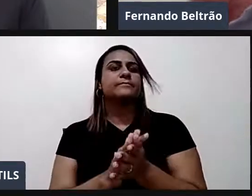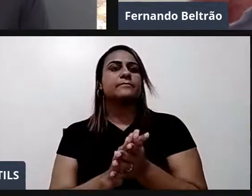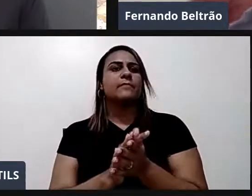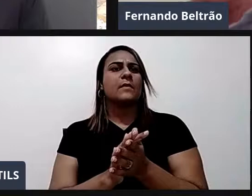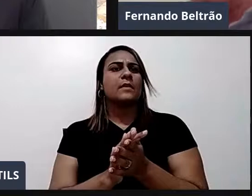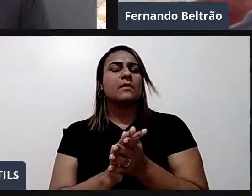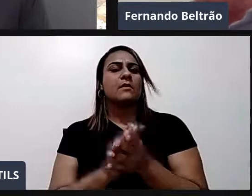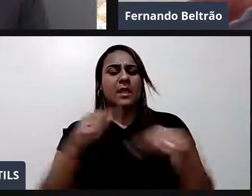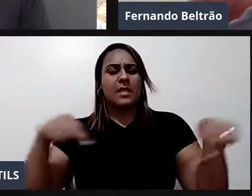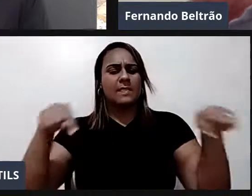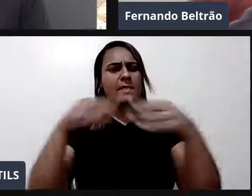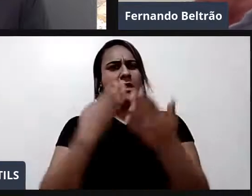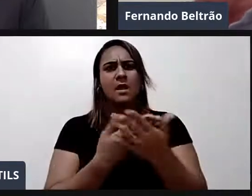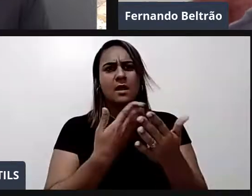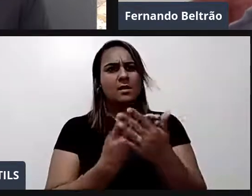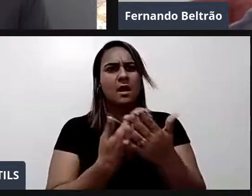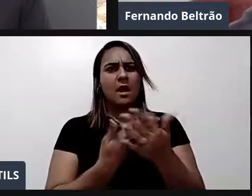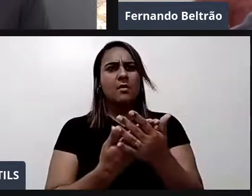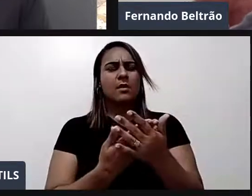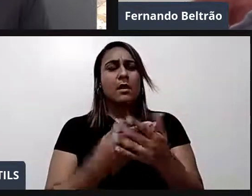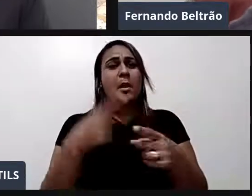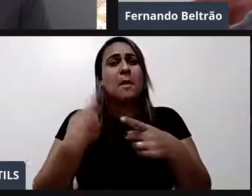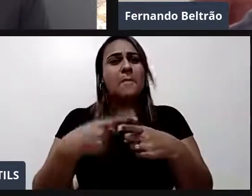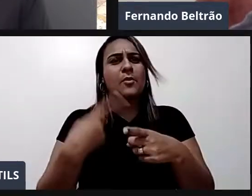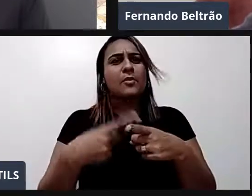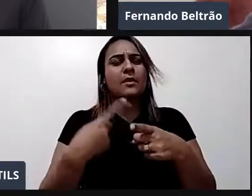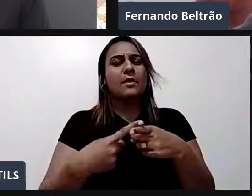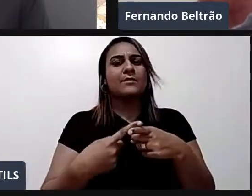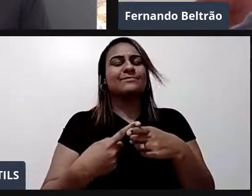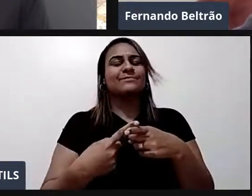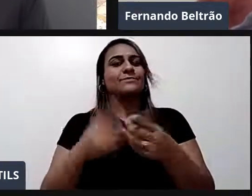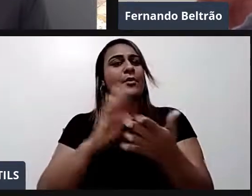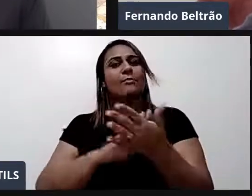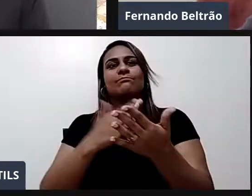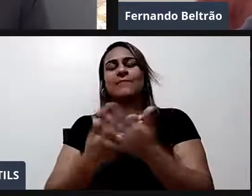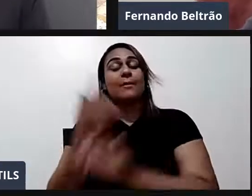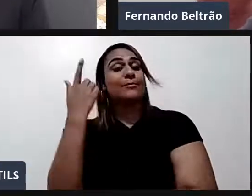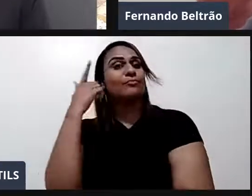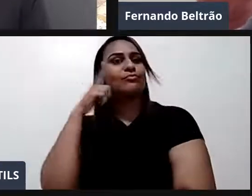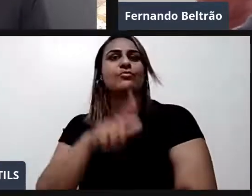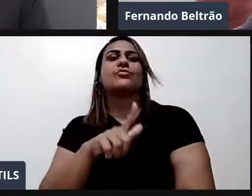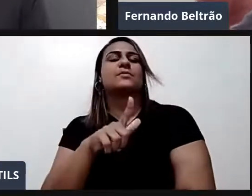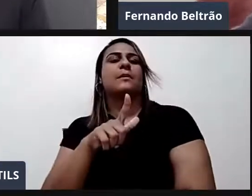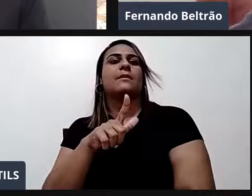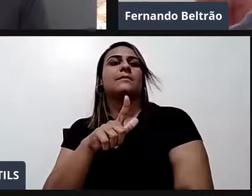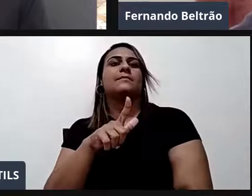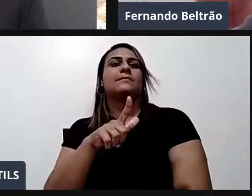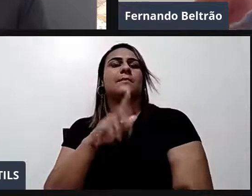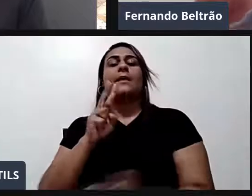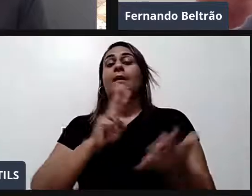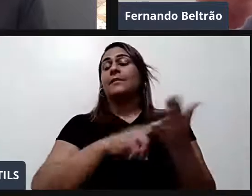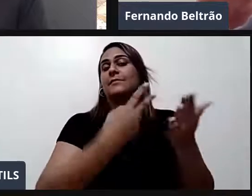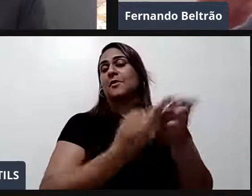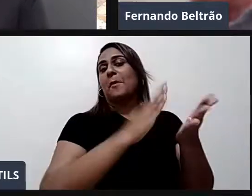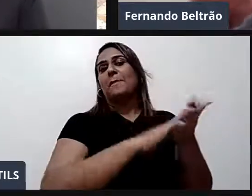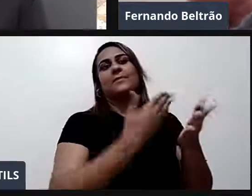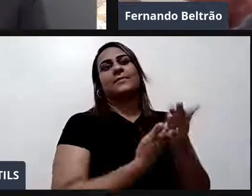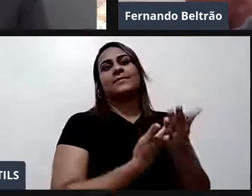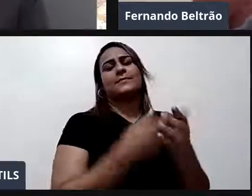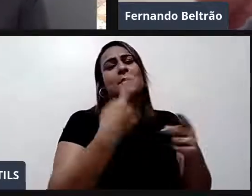perdido. E aí ele me diz. Eu não sei como dizer essa palavra. Eu tenho que dizer as letras. Porque ela não existe ainda. Então tem que criar.